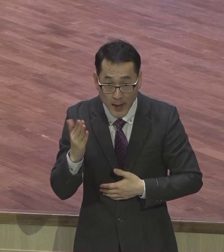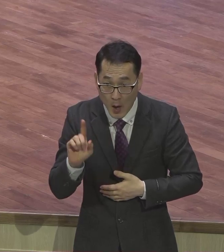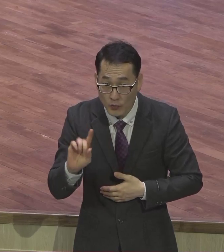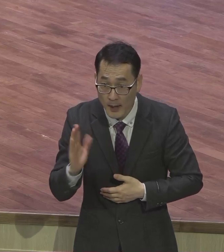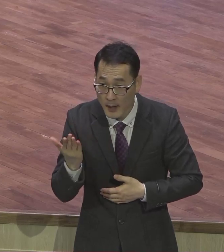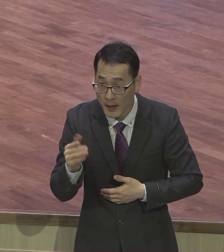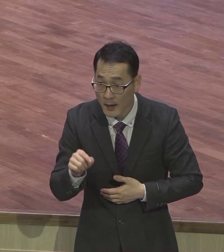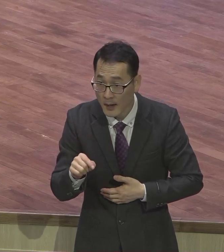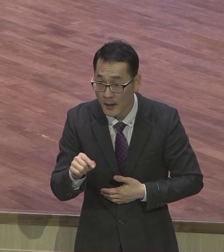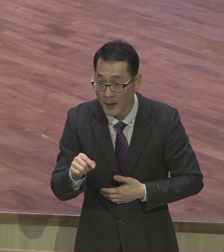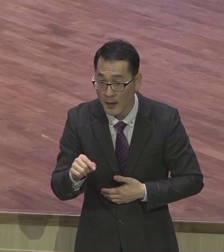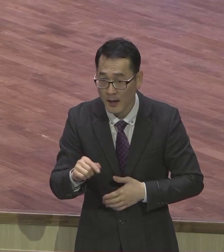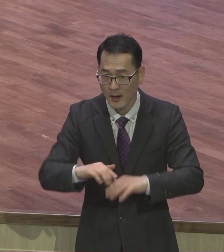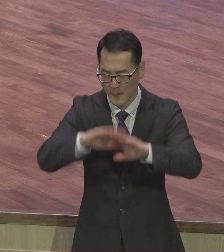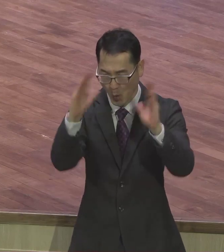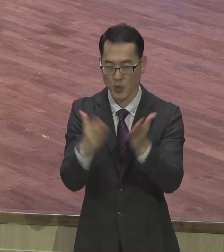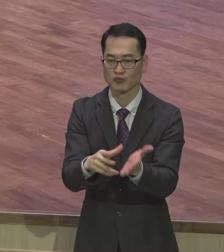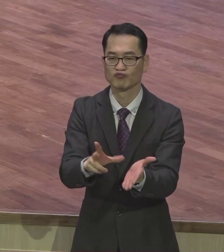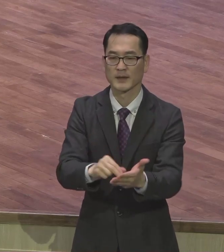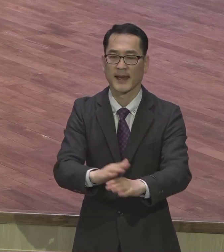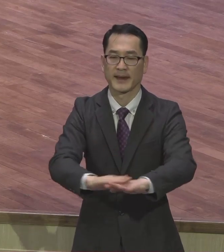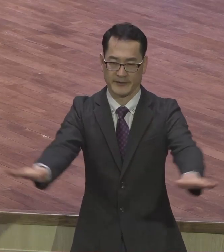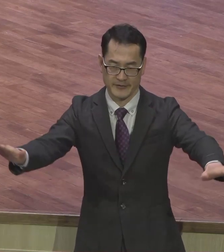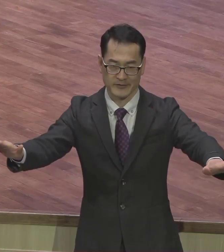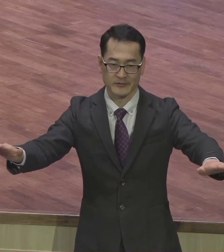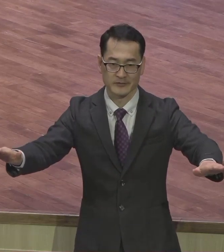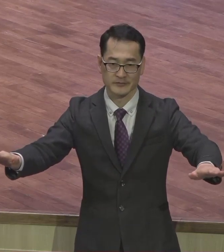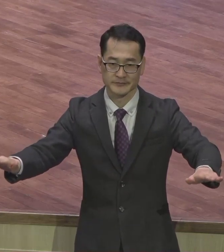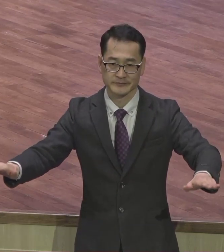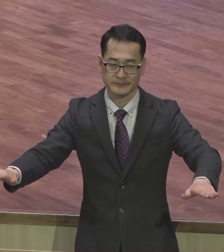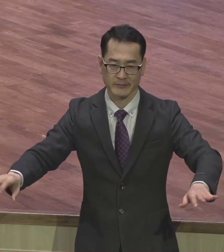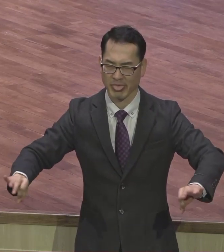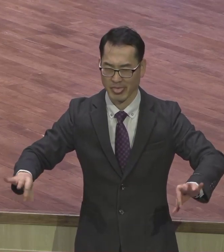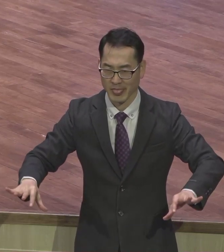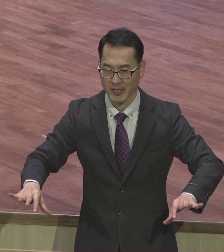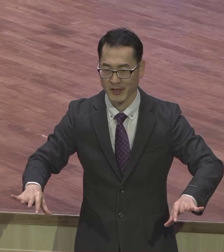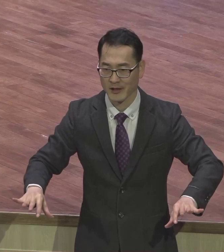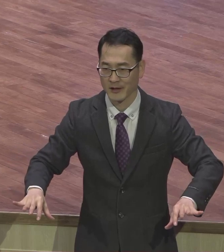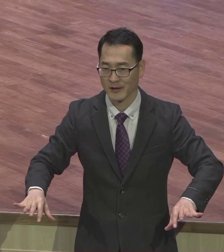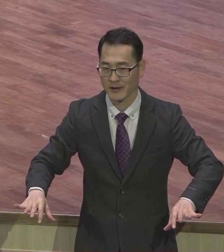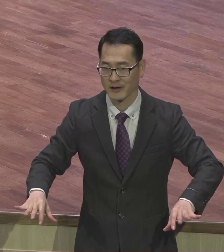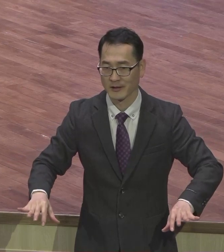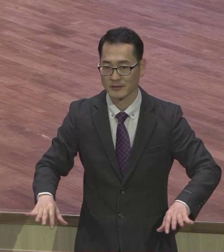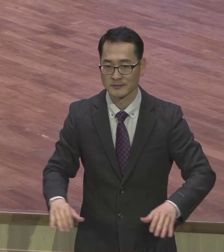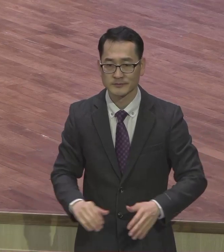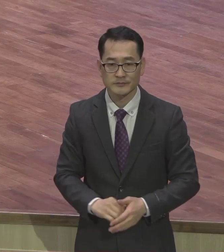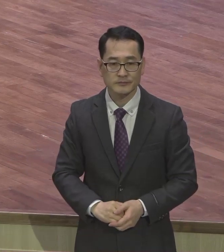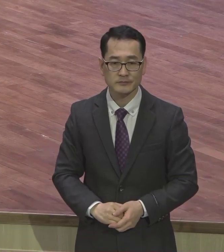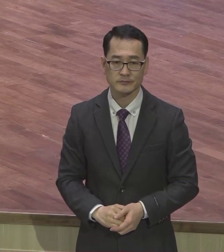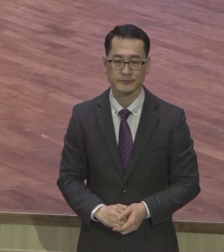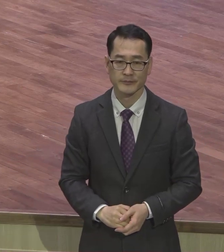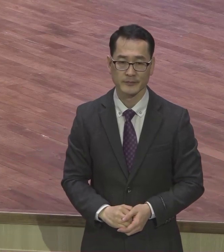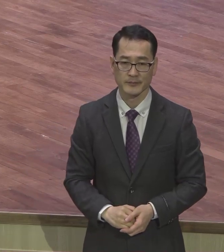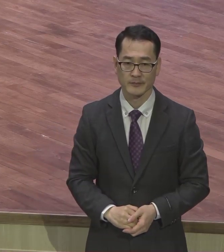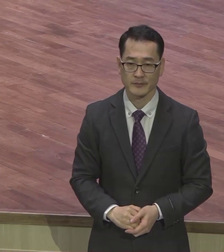문제 해결되는데 어떻게 그렇게 할 수 있느냐 제가 가르쳐드리라 그래요 여러분은 잘 모르기 때문에 새가족들